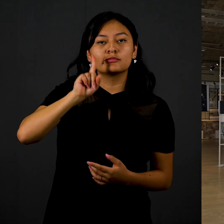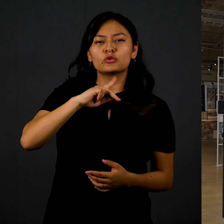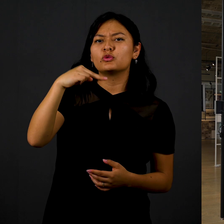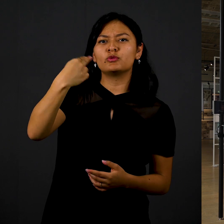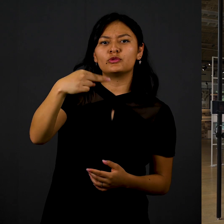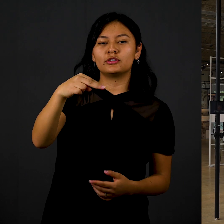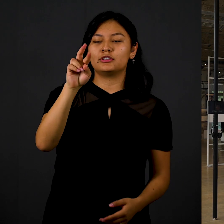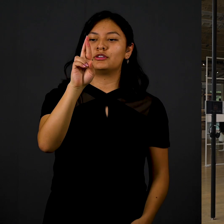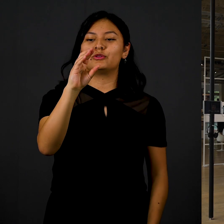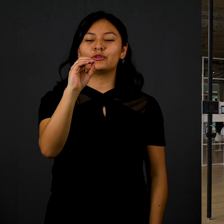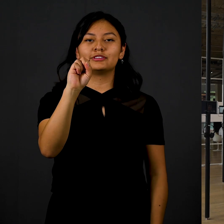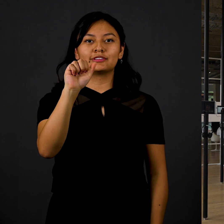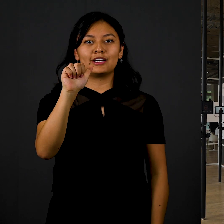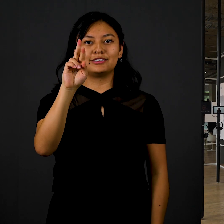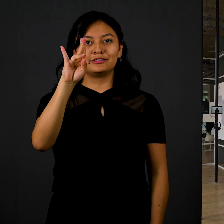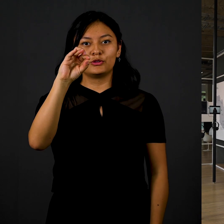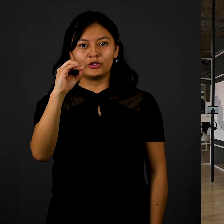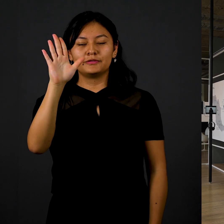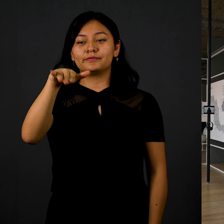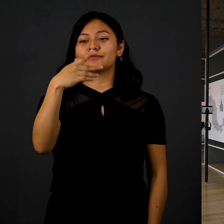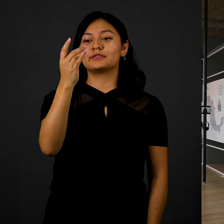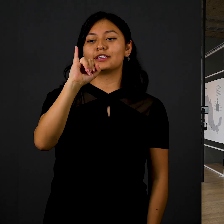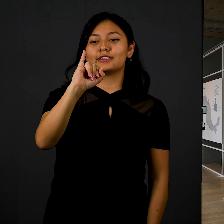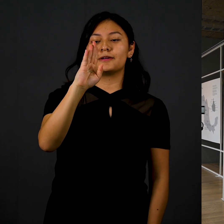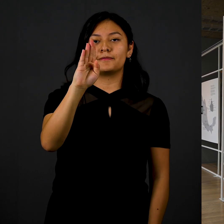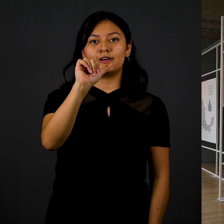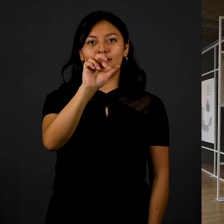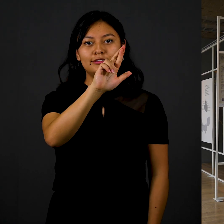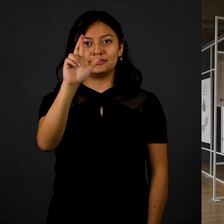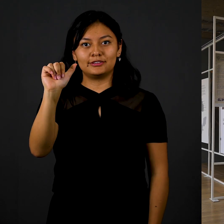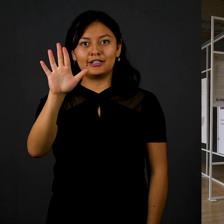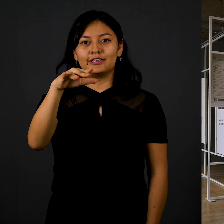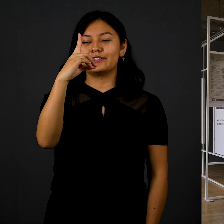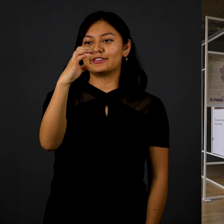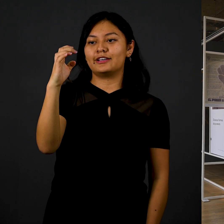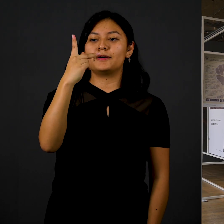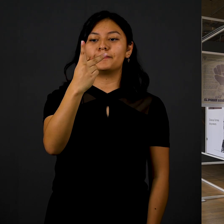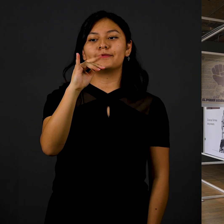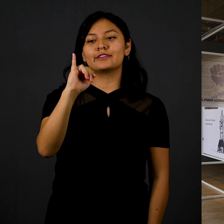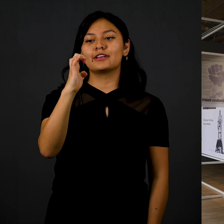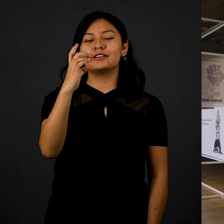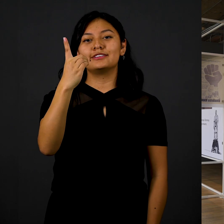sociales más importantes de América Latina para buscar a desaparecidos.